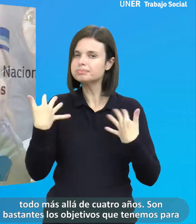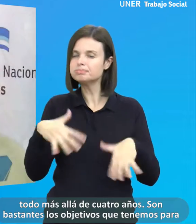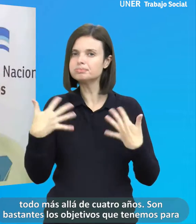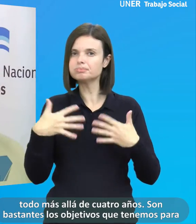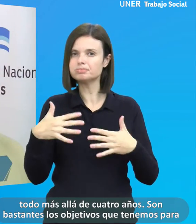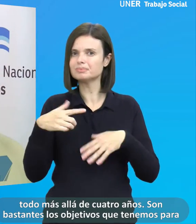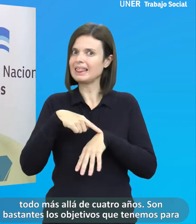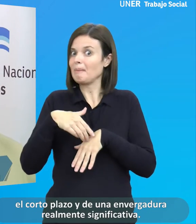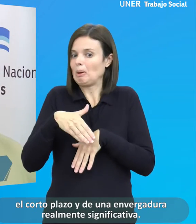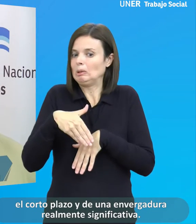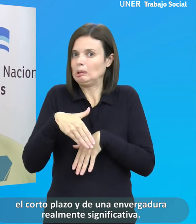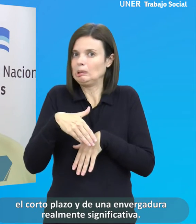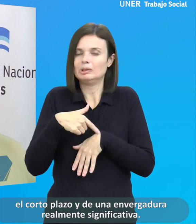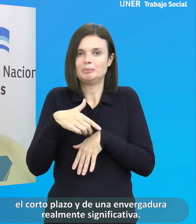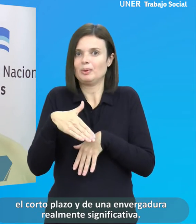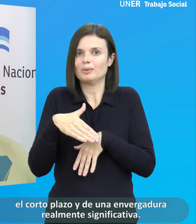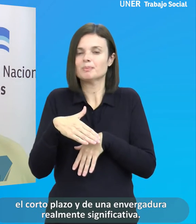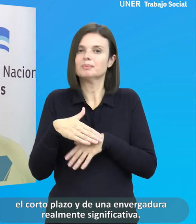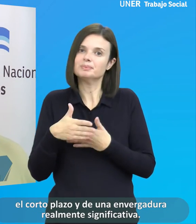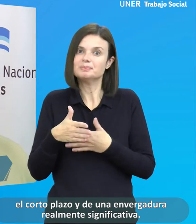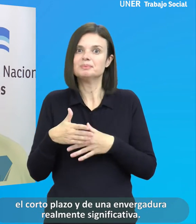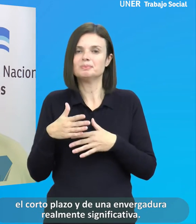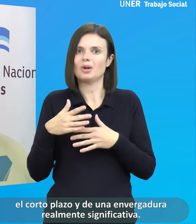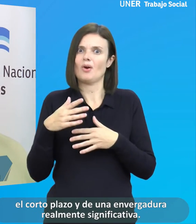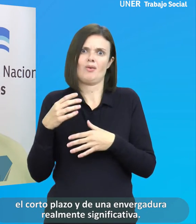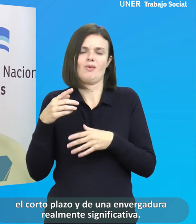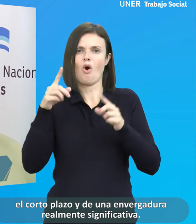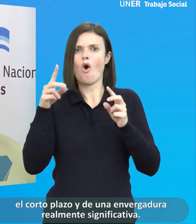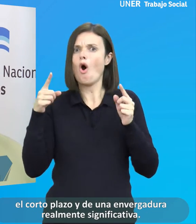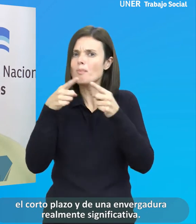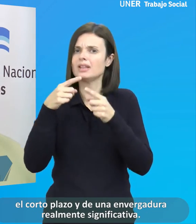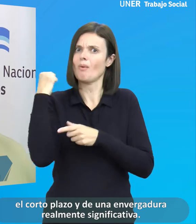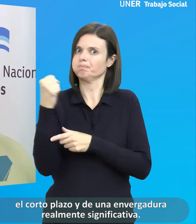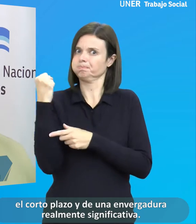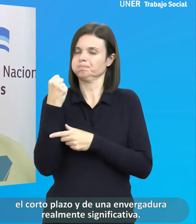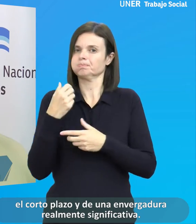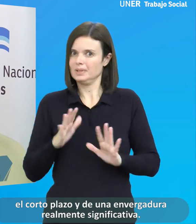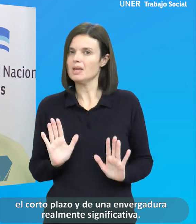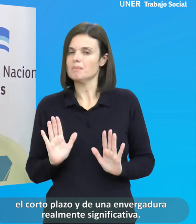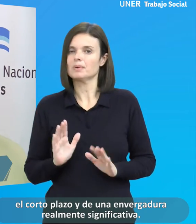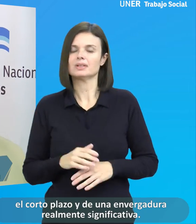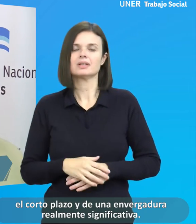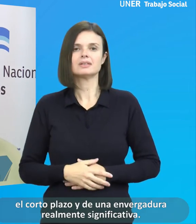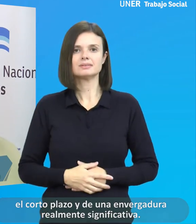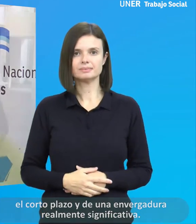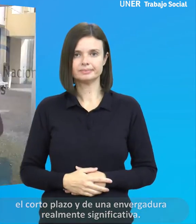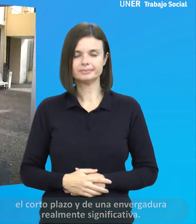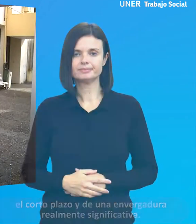que tenemos para el corto plazo y de una envergadura realmente